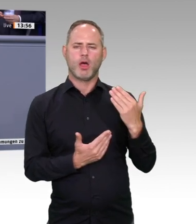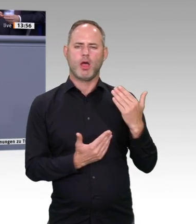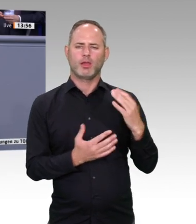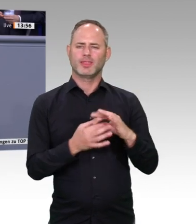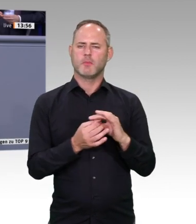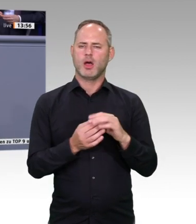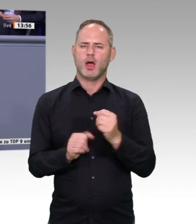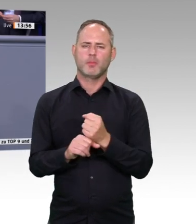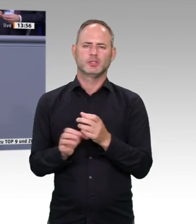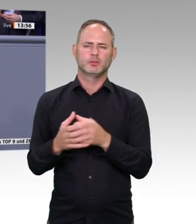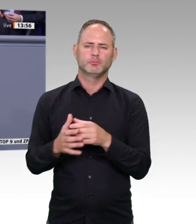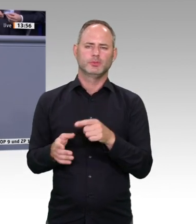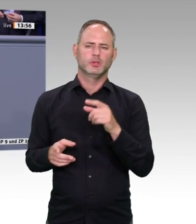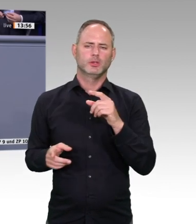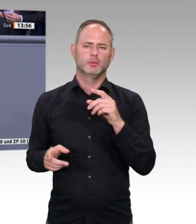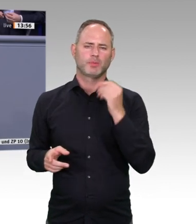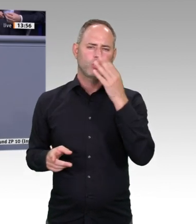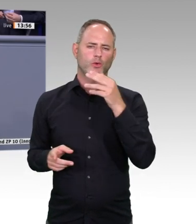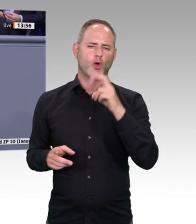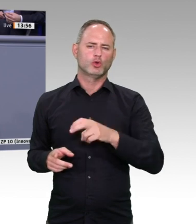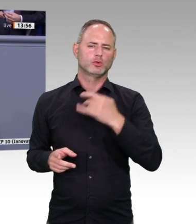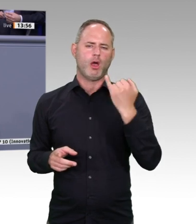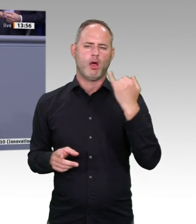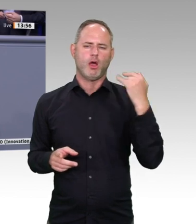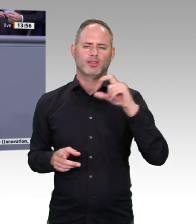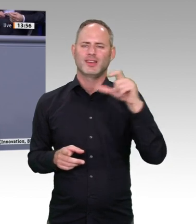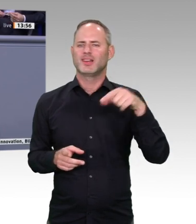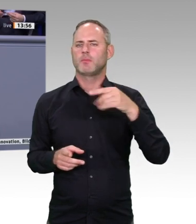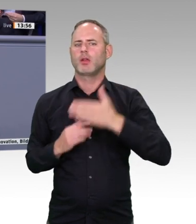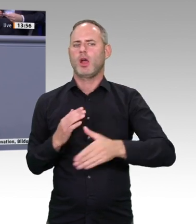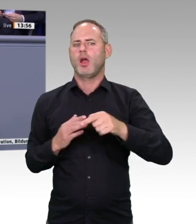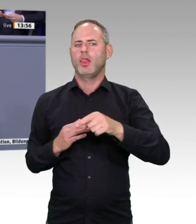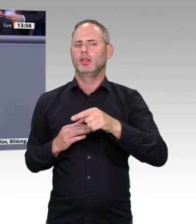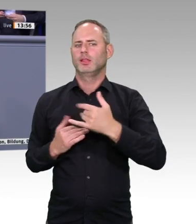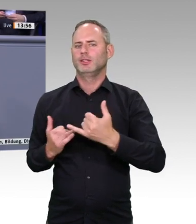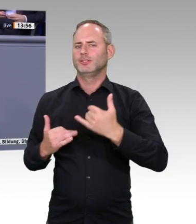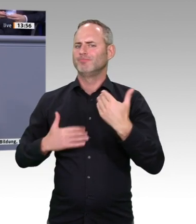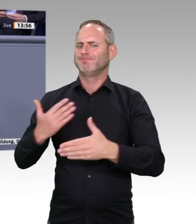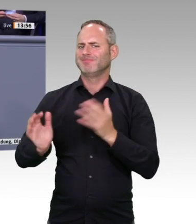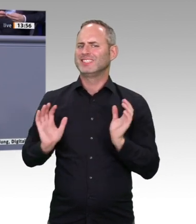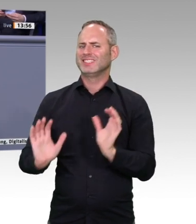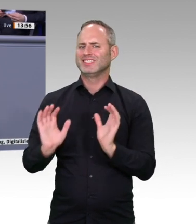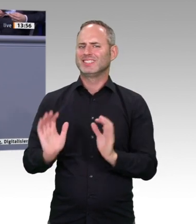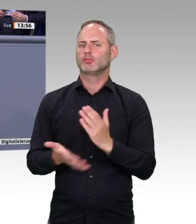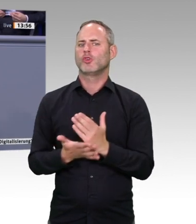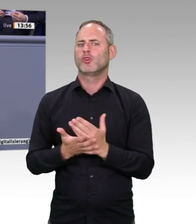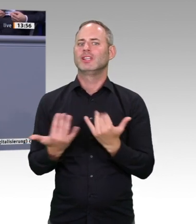digitale Zukunft vom Wissenschaftlichen Beirat der Bundesregierung, globale Umweltveränderungen aus dem März 2019.